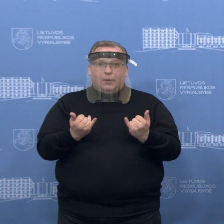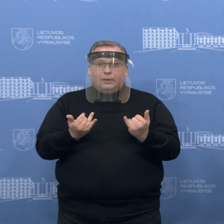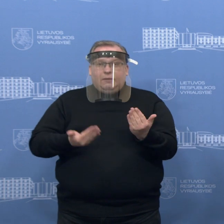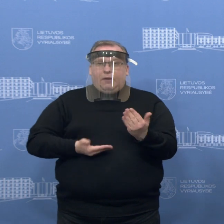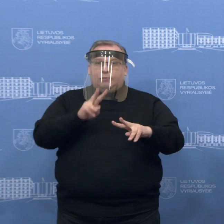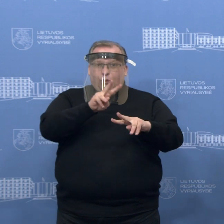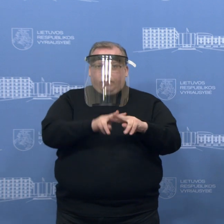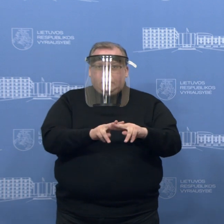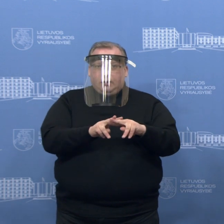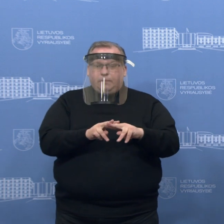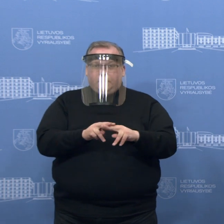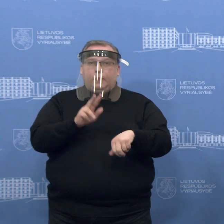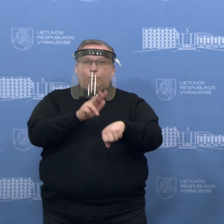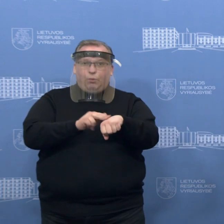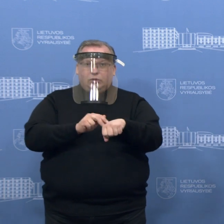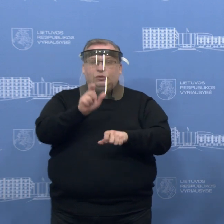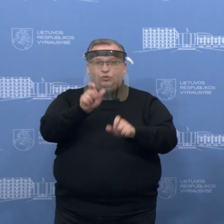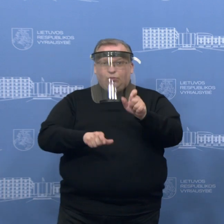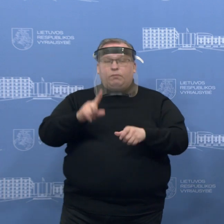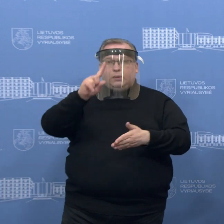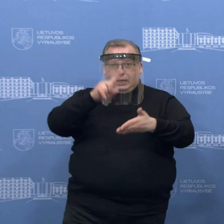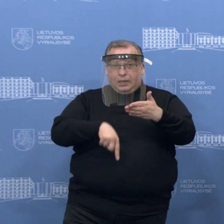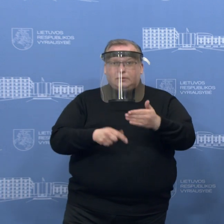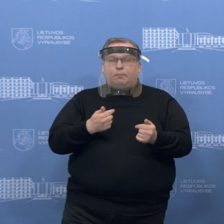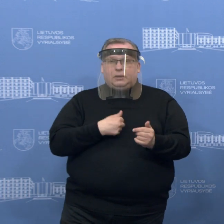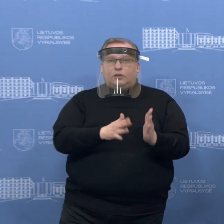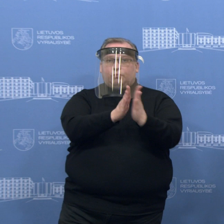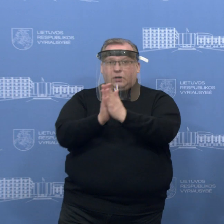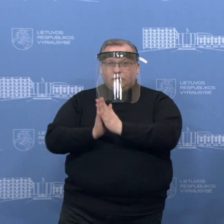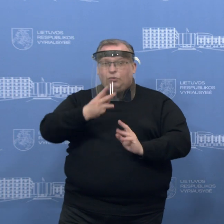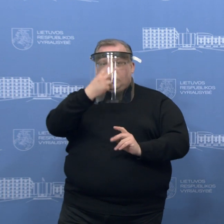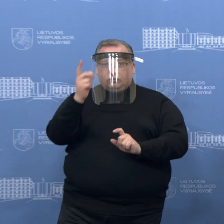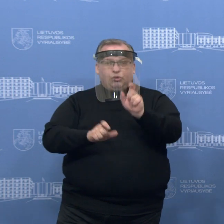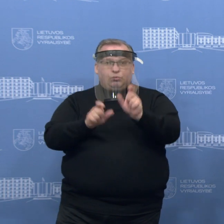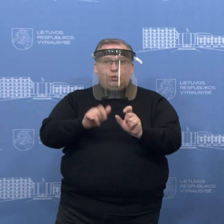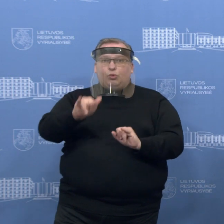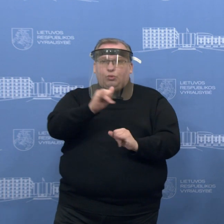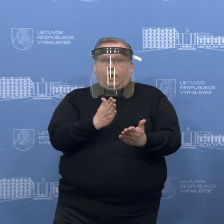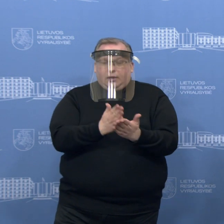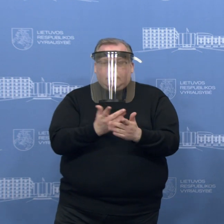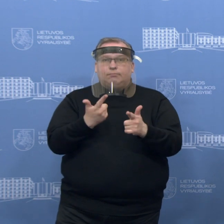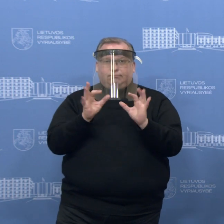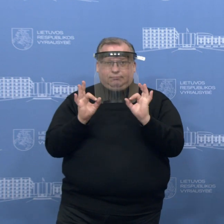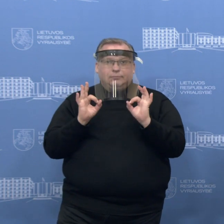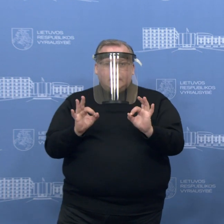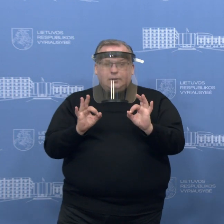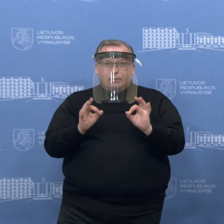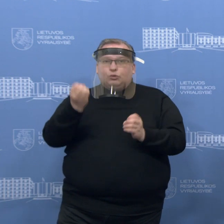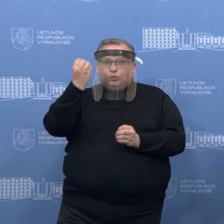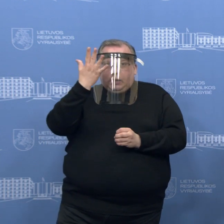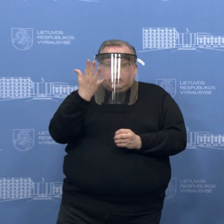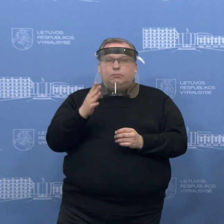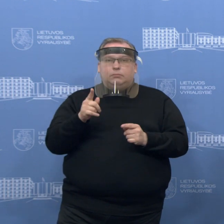Pareigūnai be abejo žmonėmis patikės, bet aš kreipiuosi į Lietuvos gyventojus, kurie yra labai pilietiški ir šito